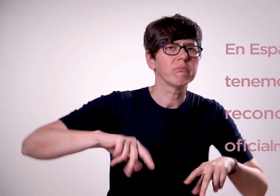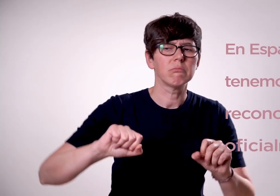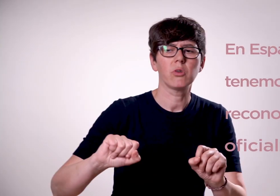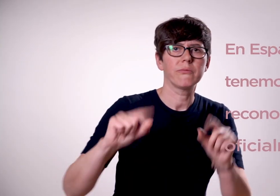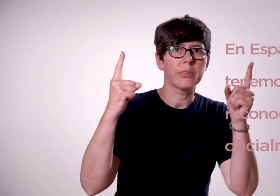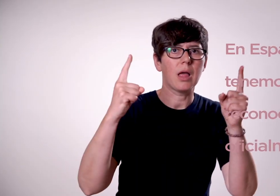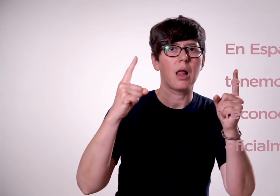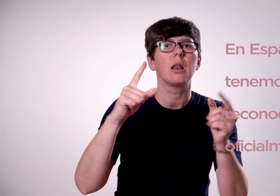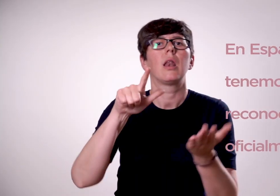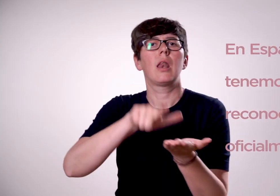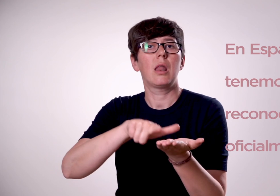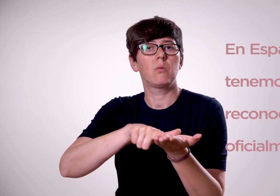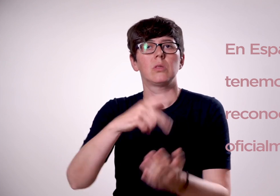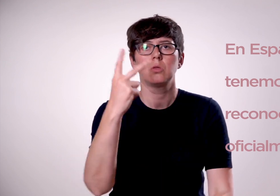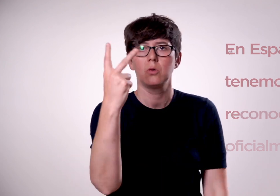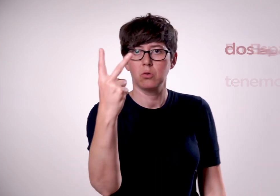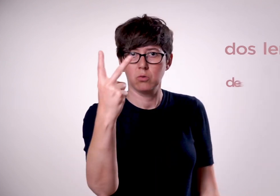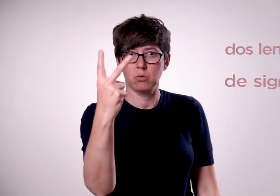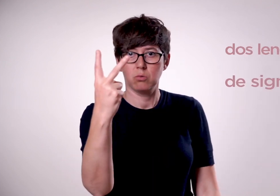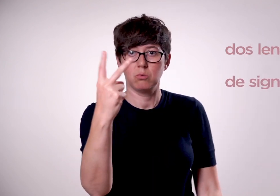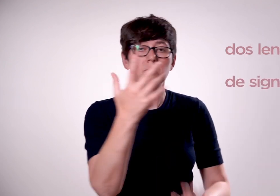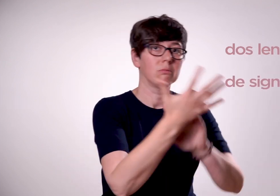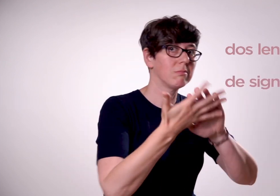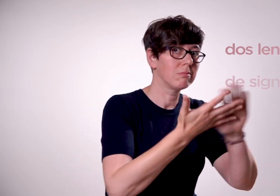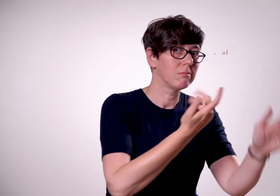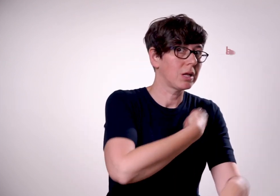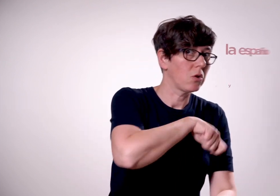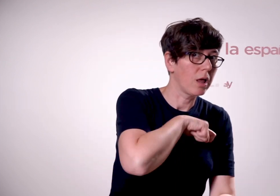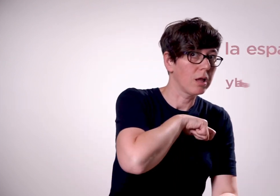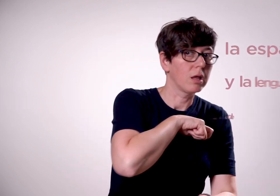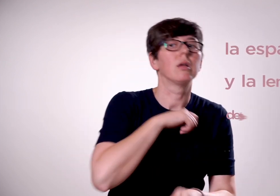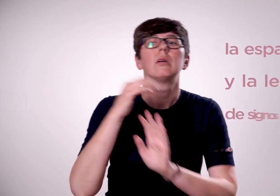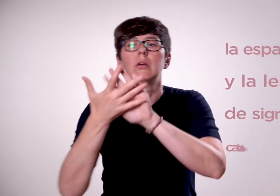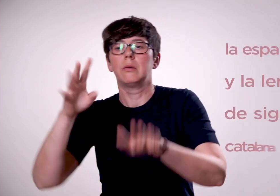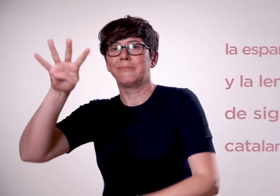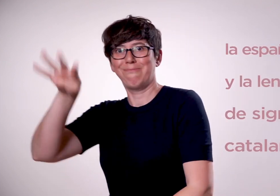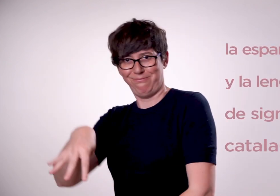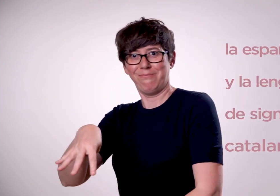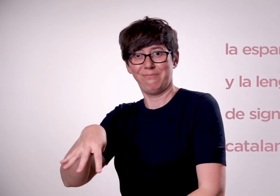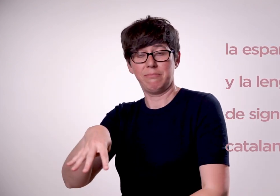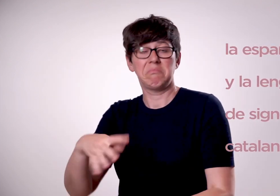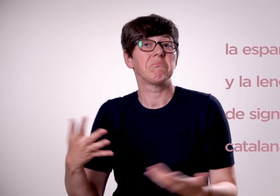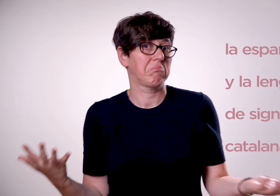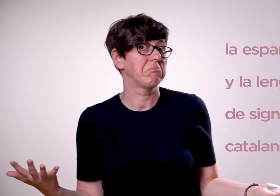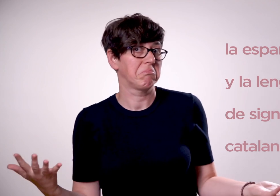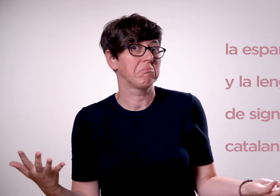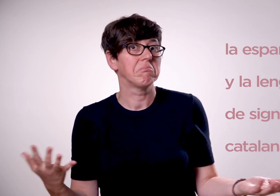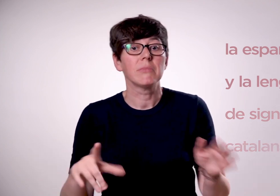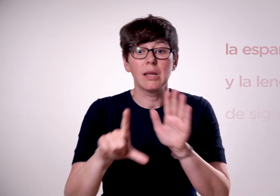reconocidas oficialmente dos lenguas de signos, la española y la lengua de signos catalana. De